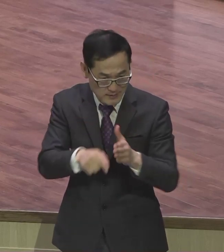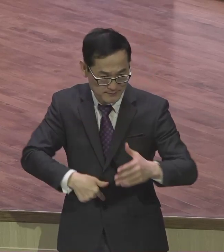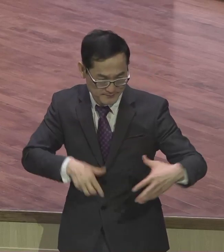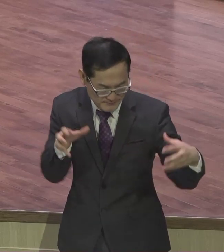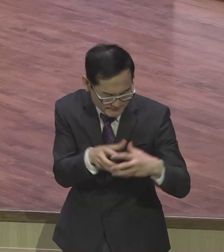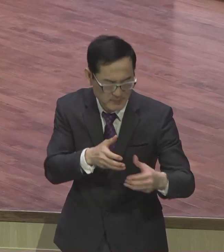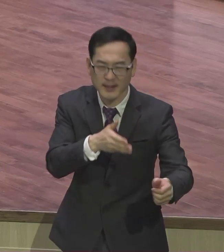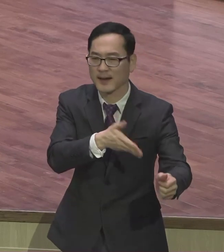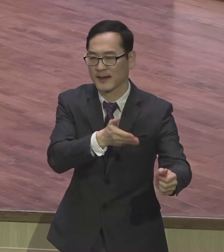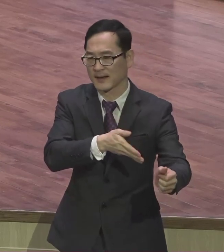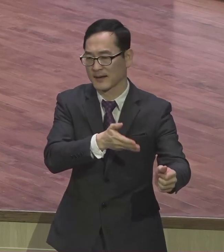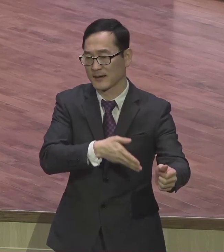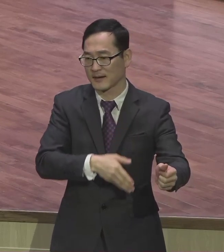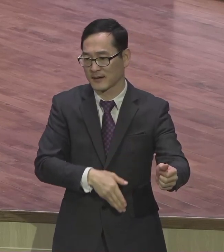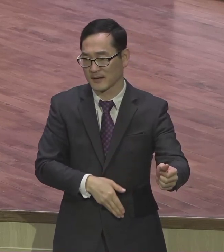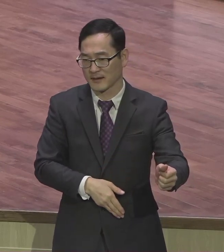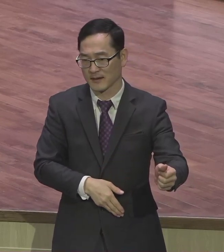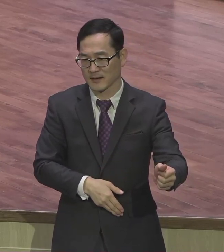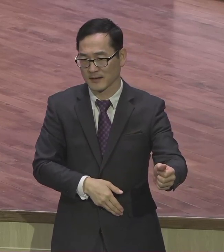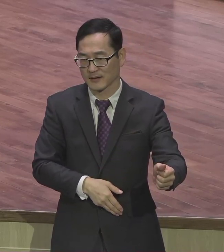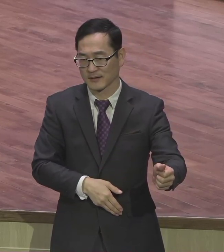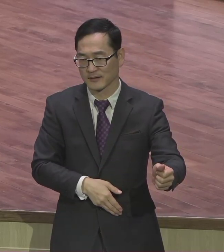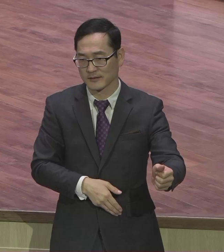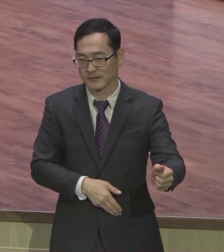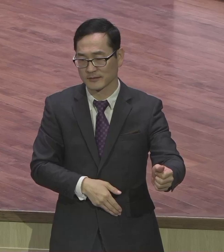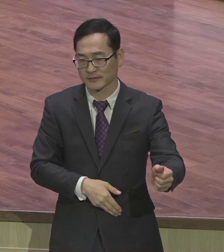한마음 한뜻으로 협력해라